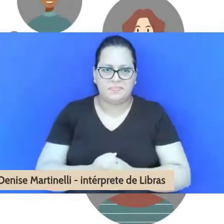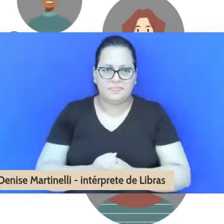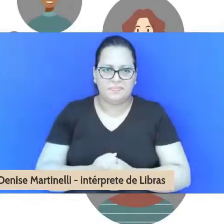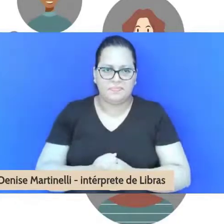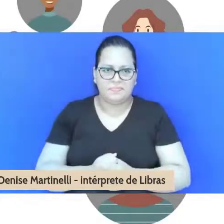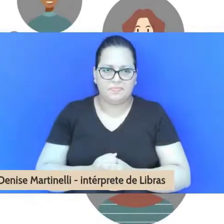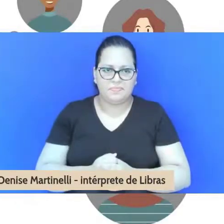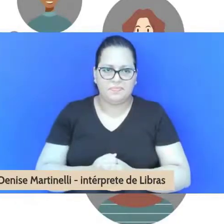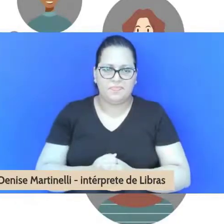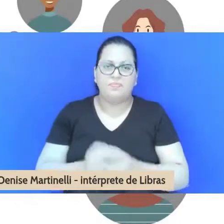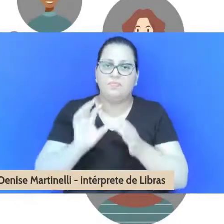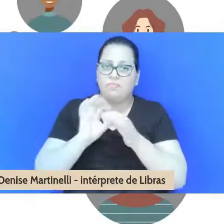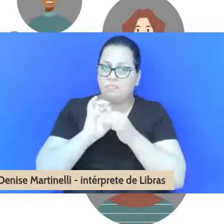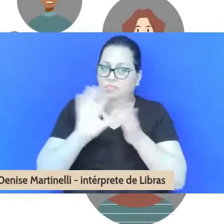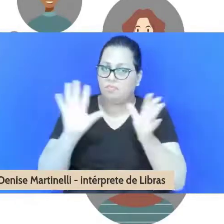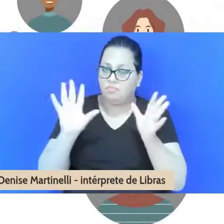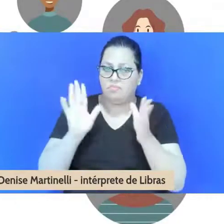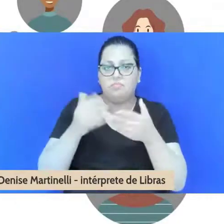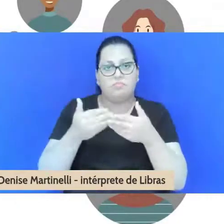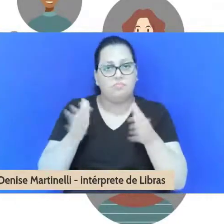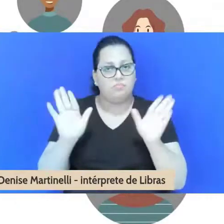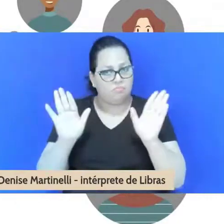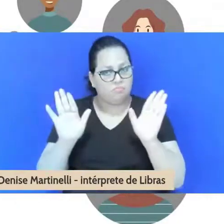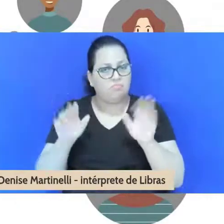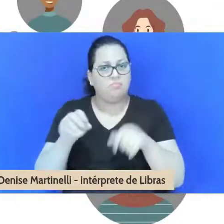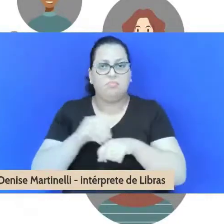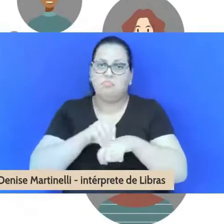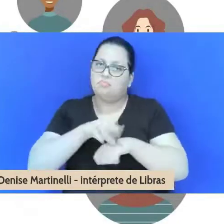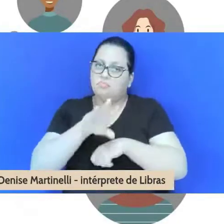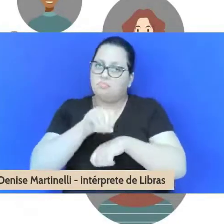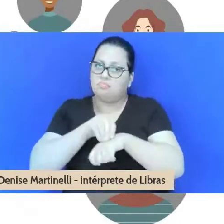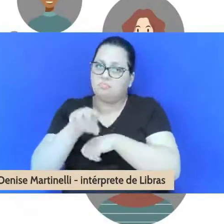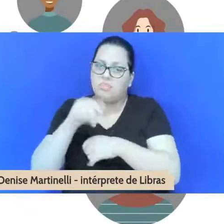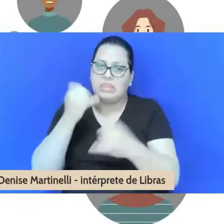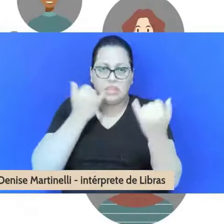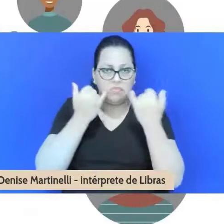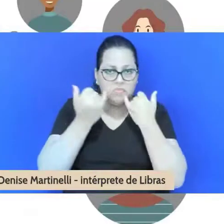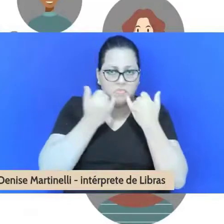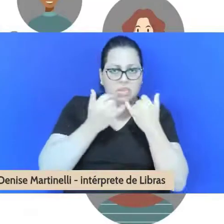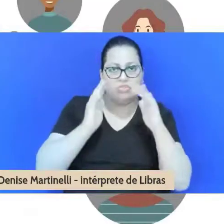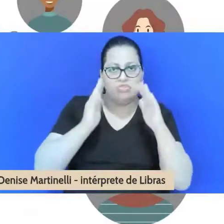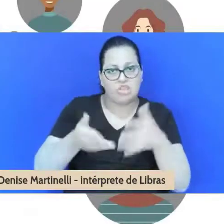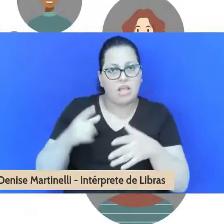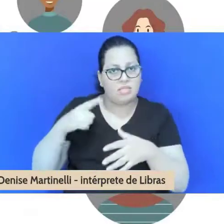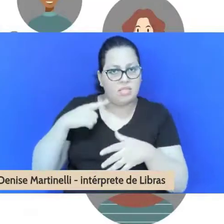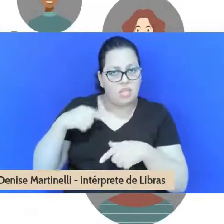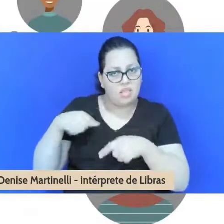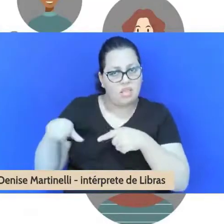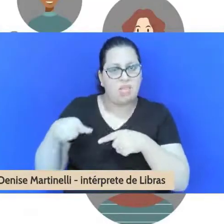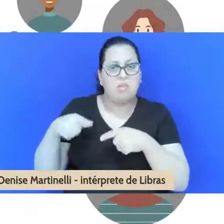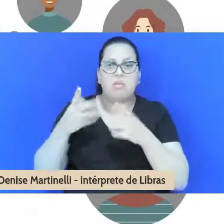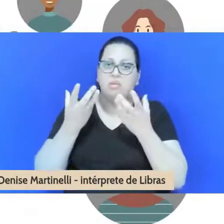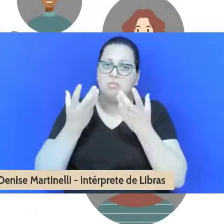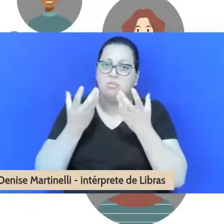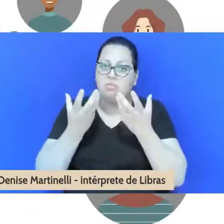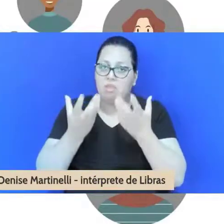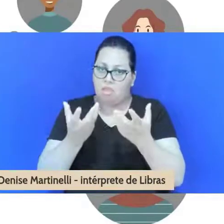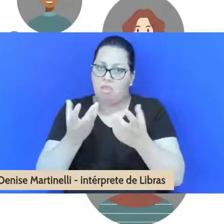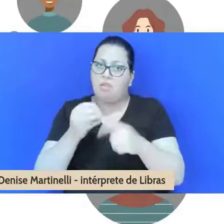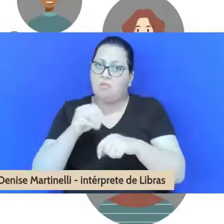coloco à disposição para repassar esses dados para a SAEST, nós mandamos